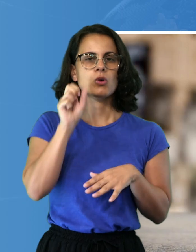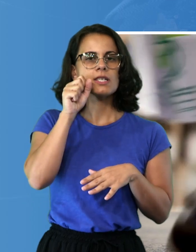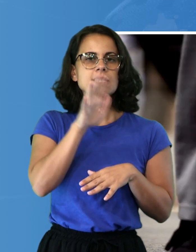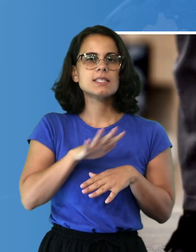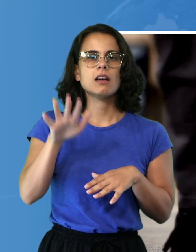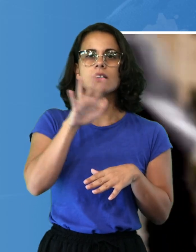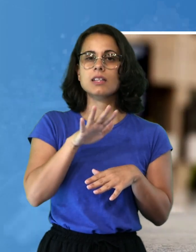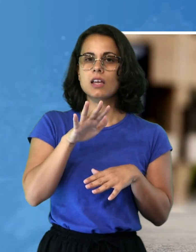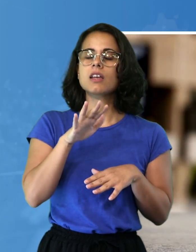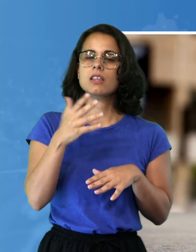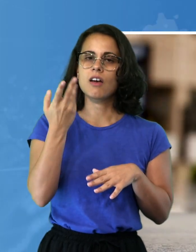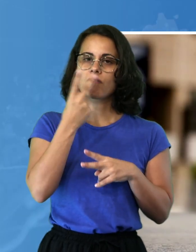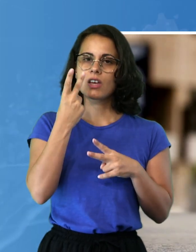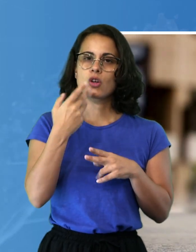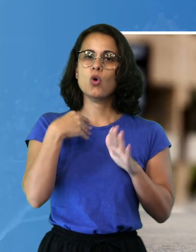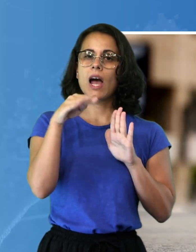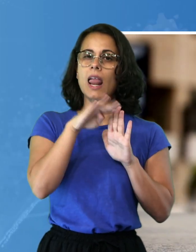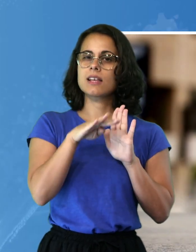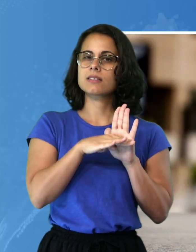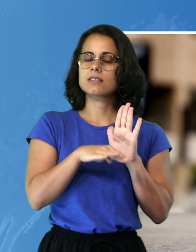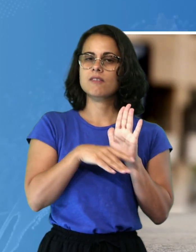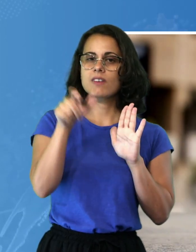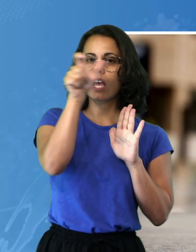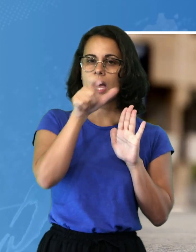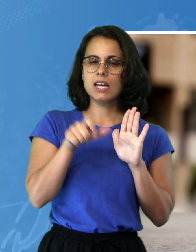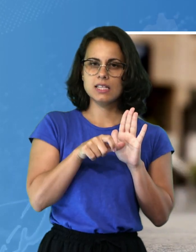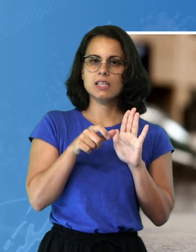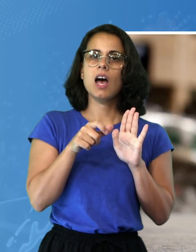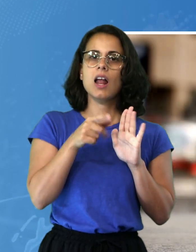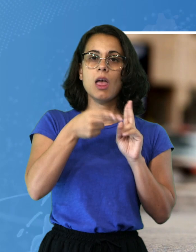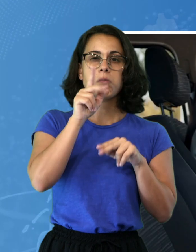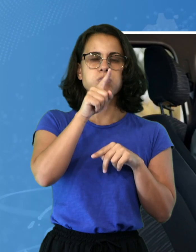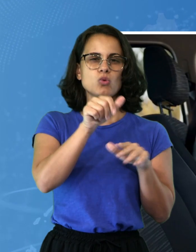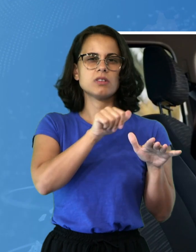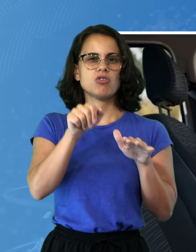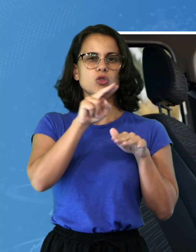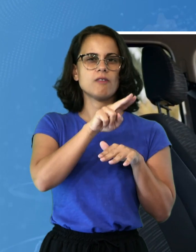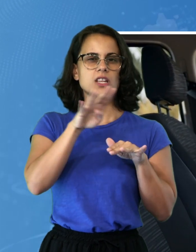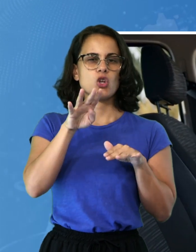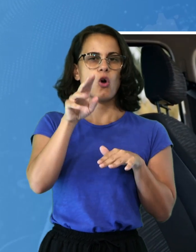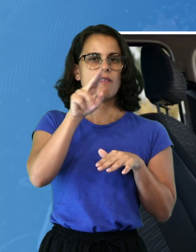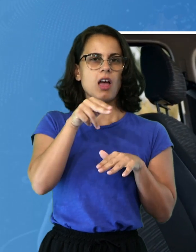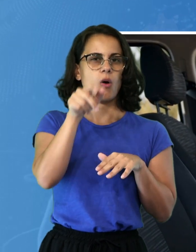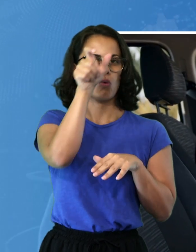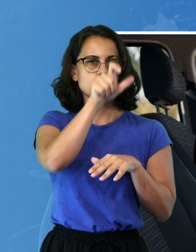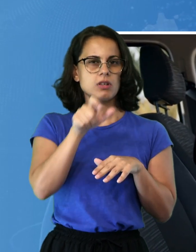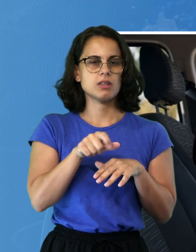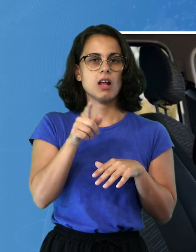sotto la media nazionale che si attesta a 629 euro. Cagliari ha registrato l'aumento annuo più elevato con un